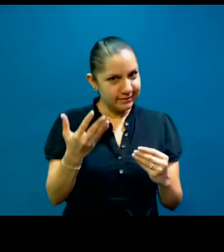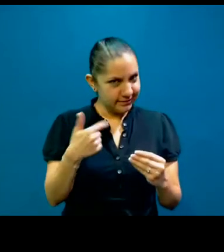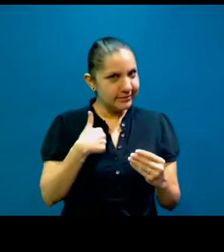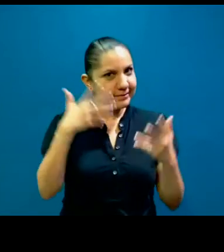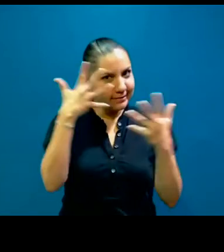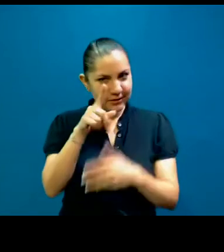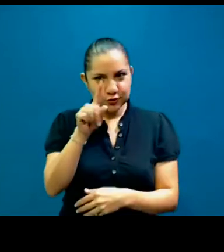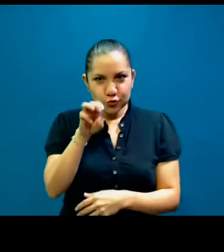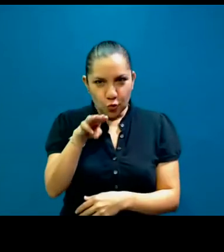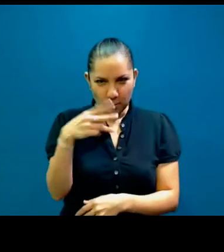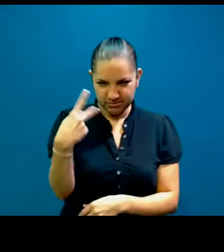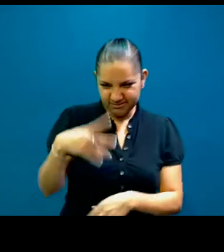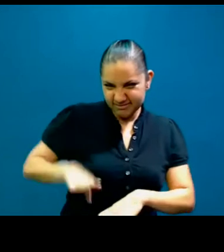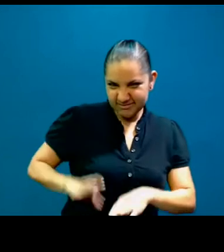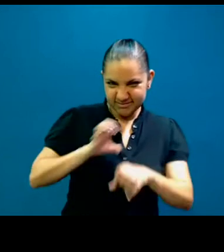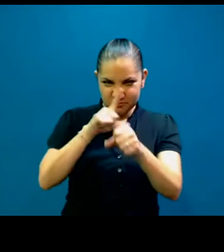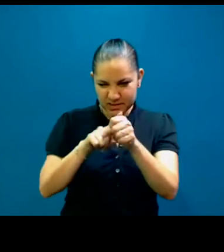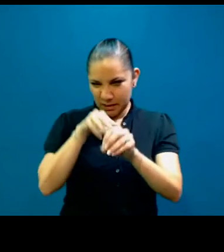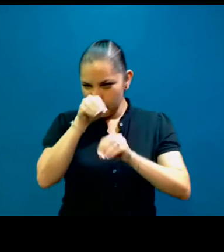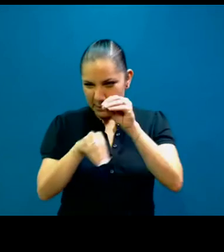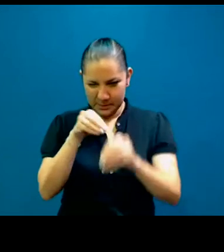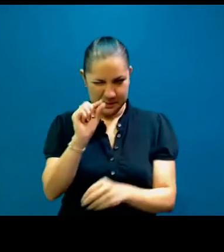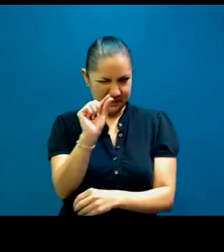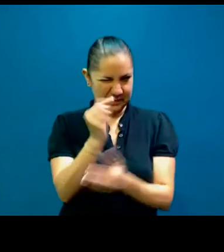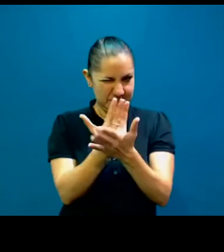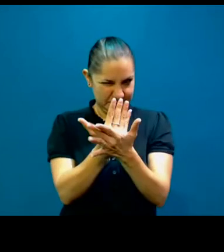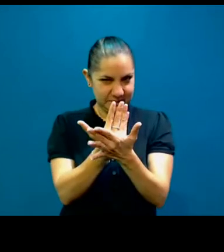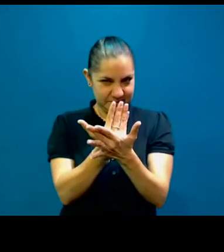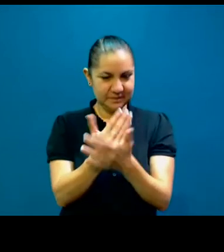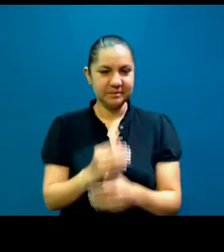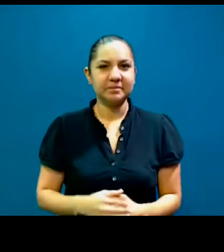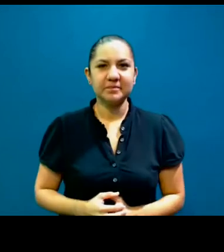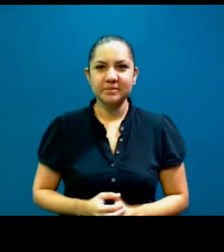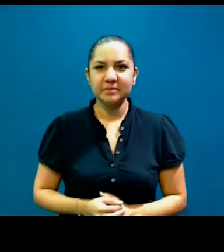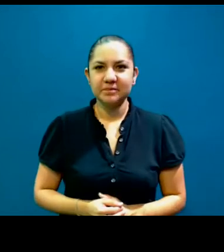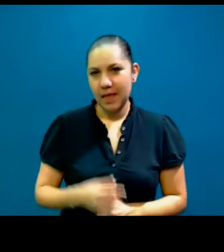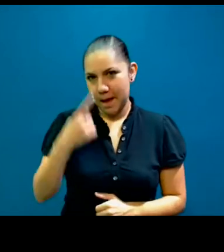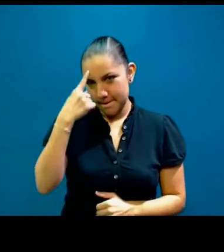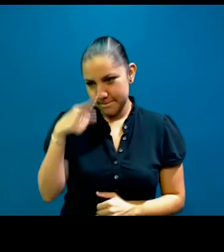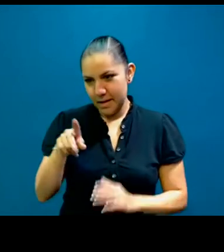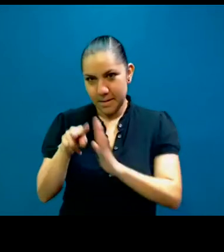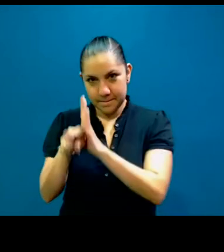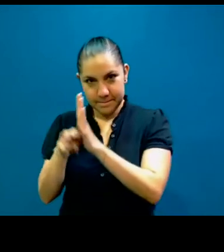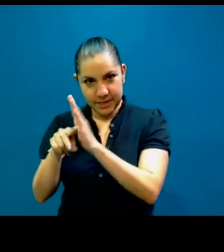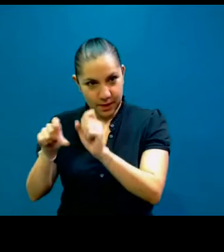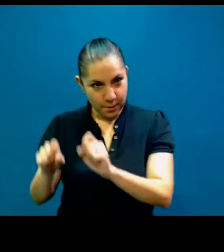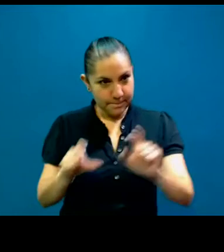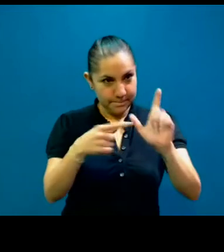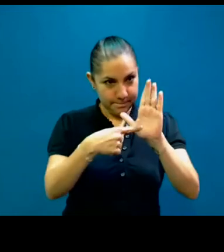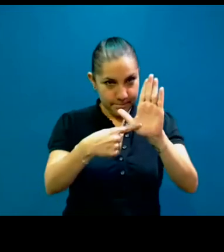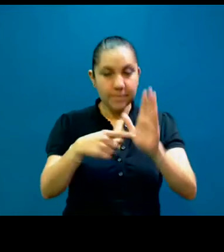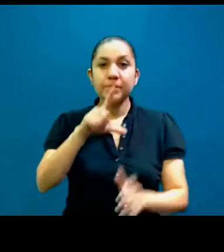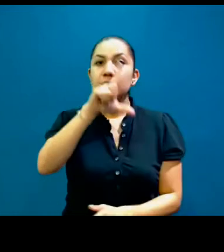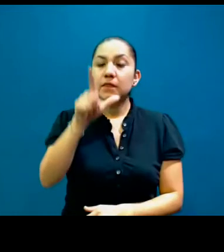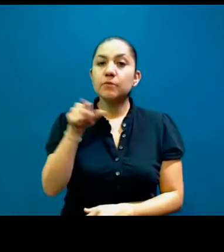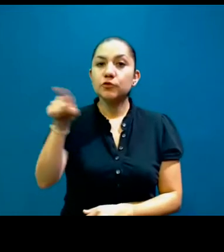el Zoom. Entonces, permítanme que vea cómo compartimos el video, y les dejo las palabras que nos